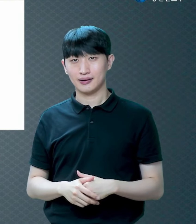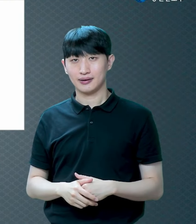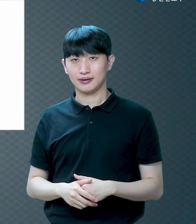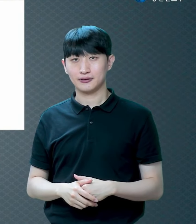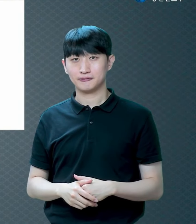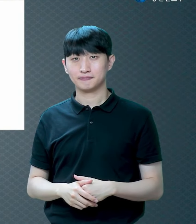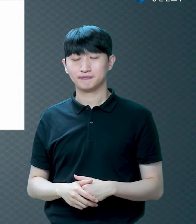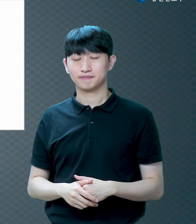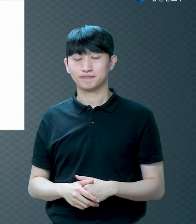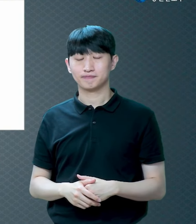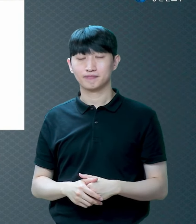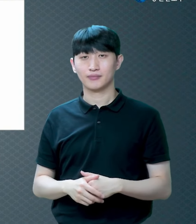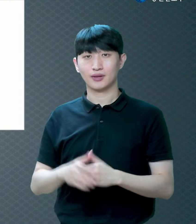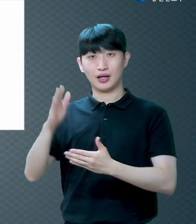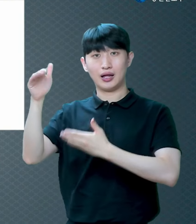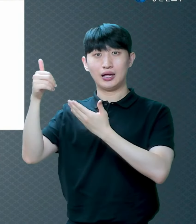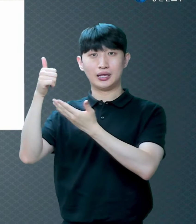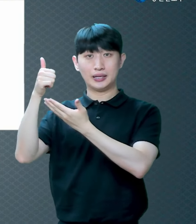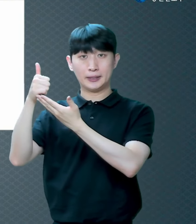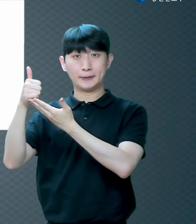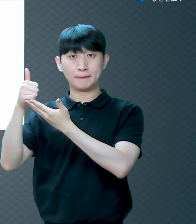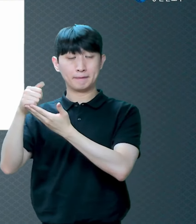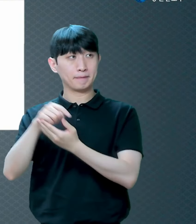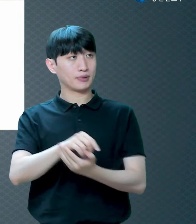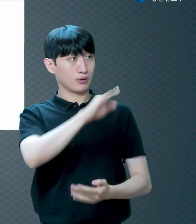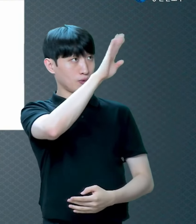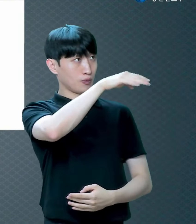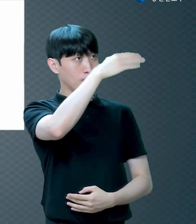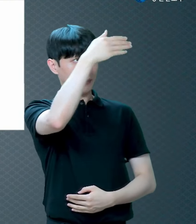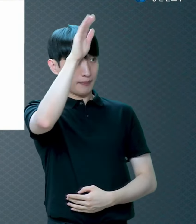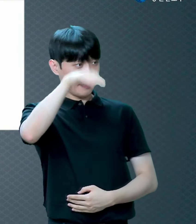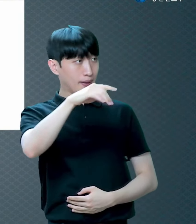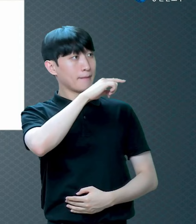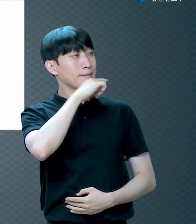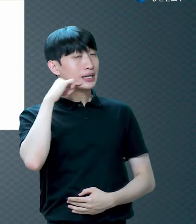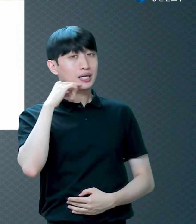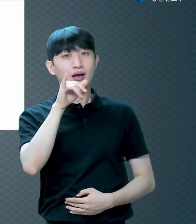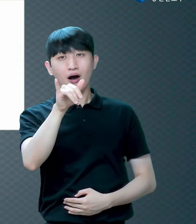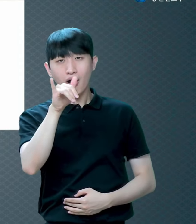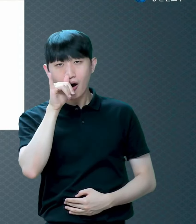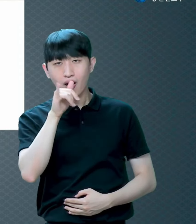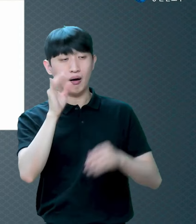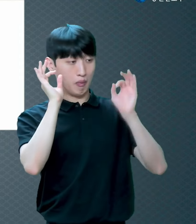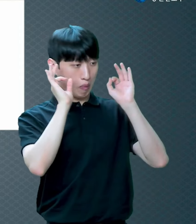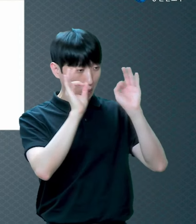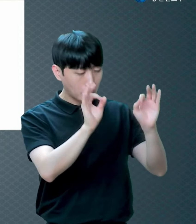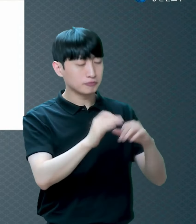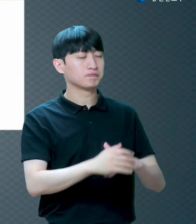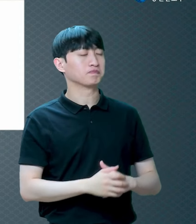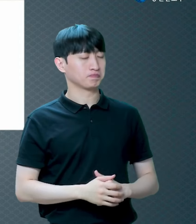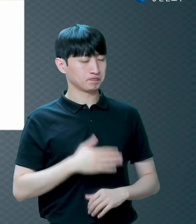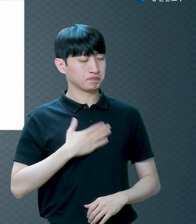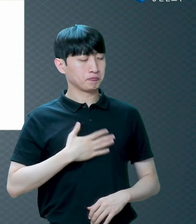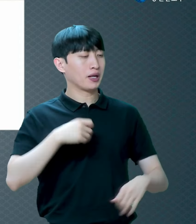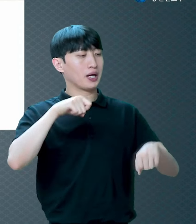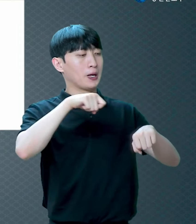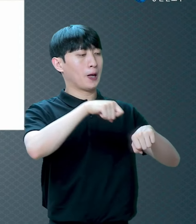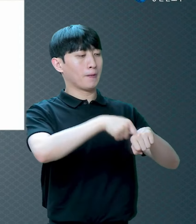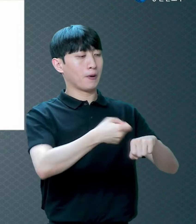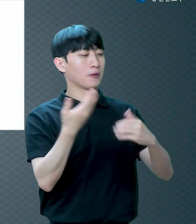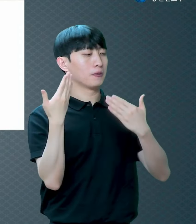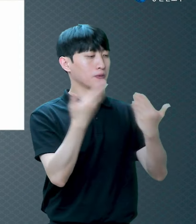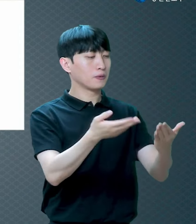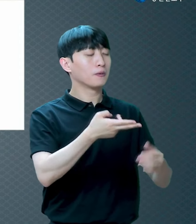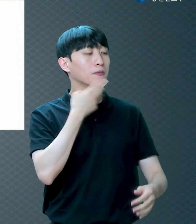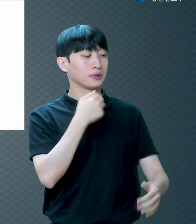내가 피를 볼 때에 피를 볼 때에 너희를 넘어가서